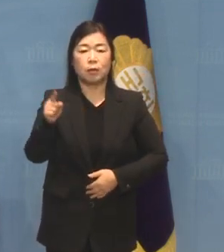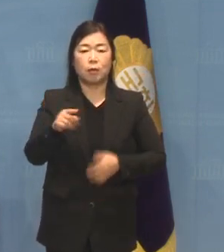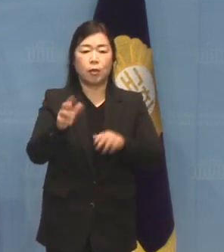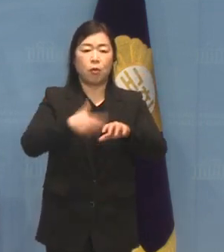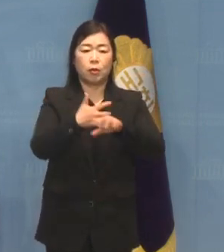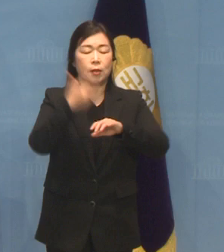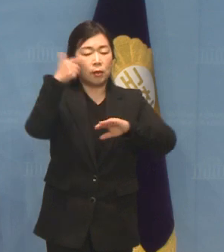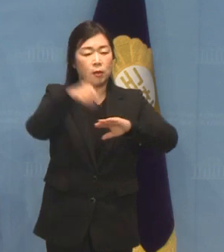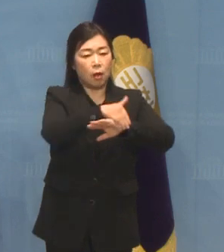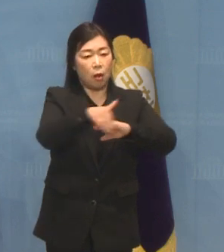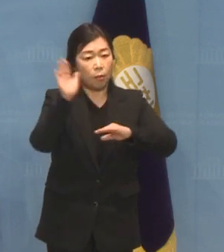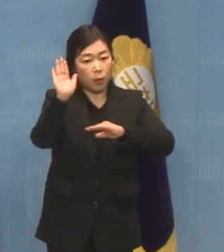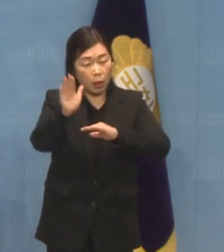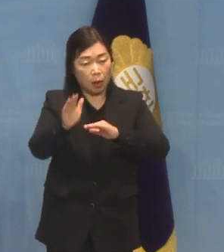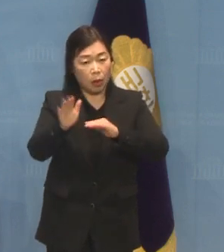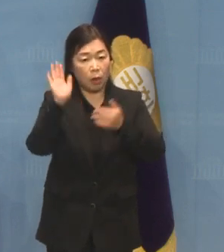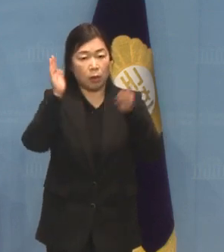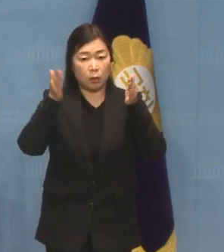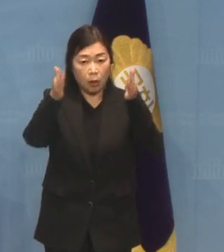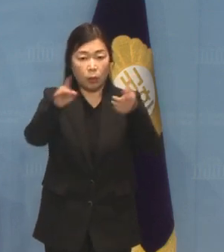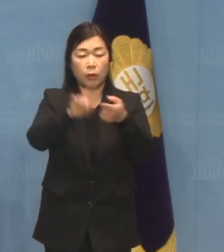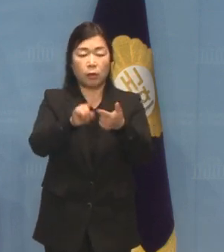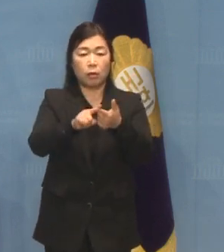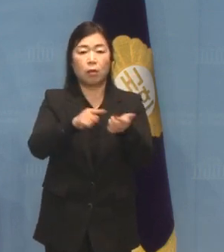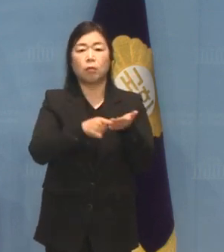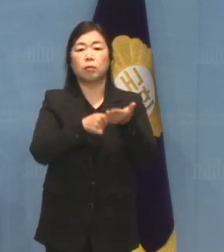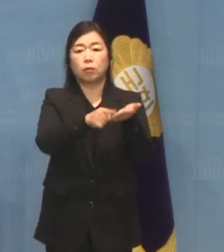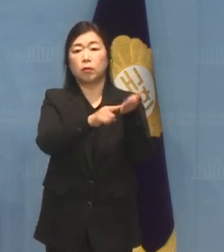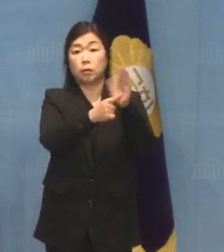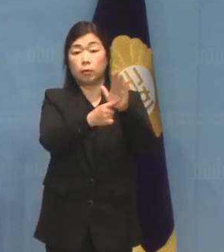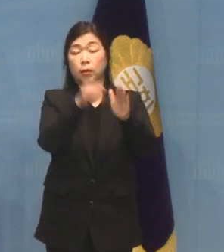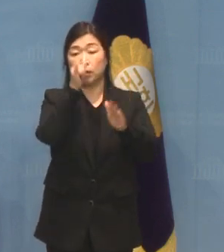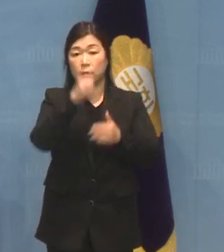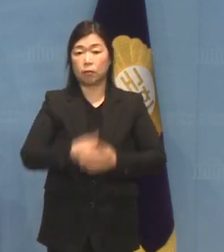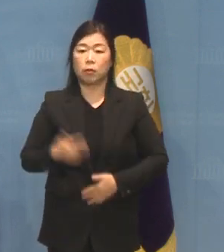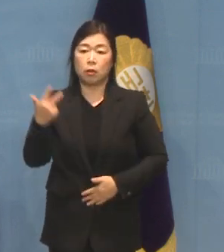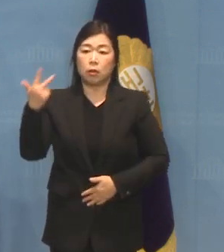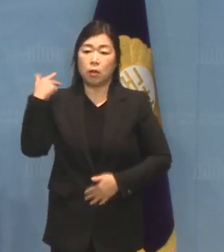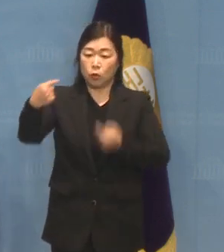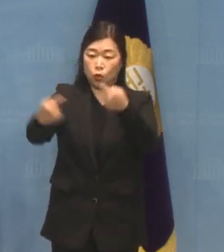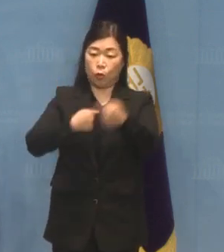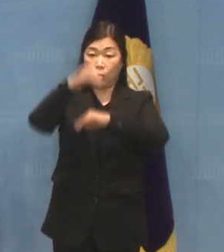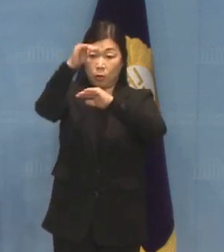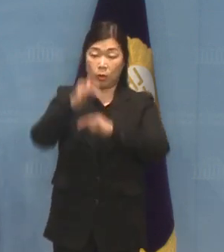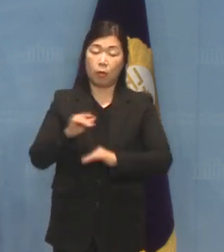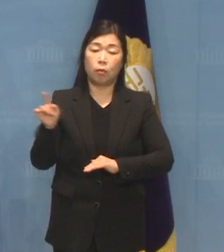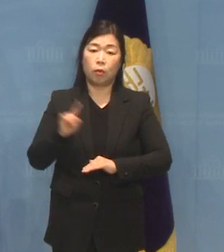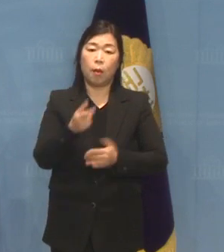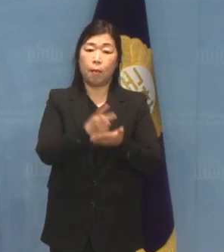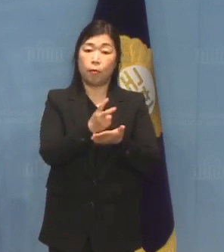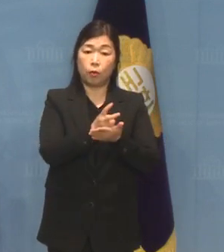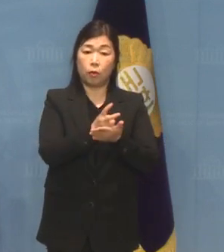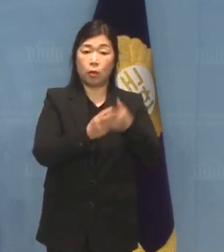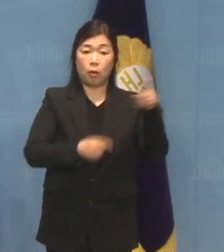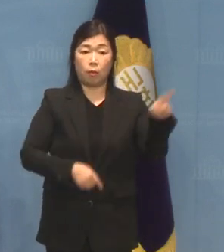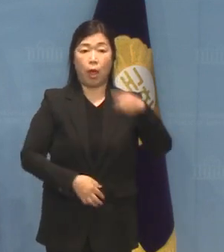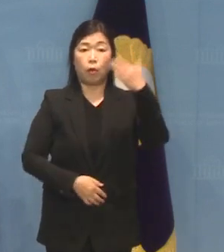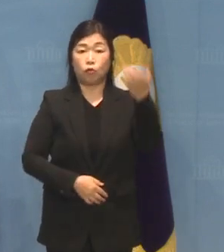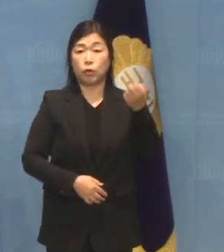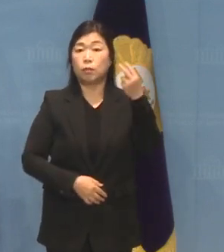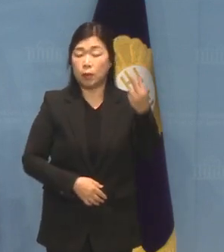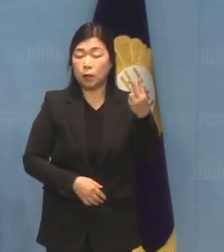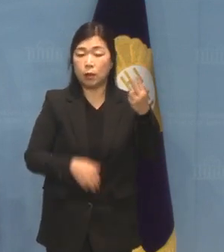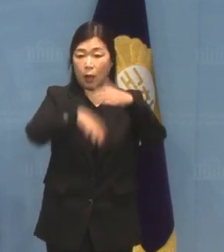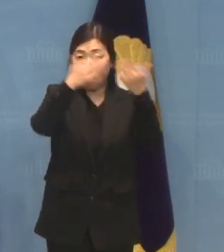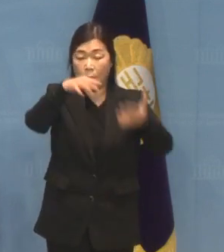혁신전략과 미래상을 제시할 예정입니다 지난주 접수 의안으로는 법률안 192건